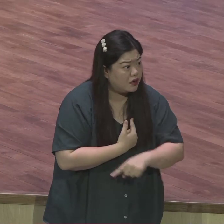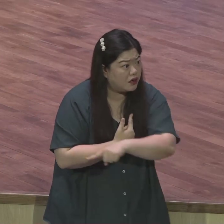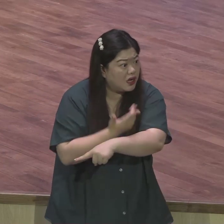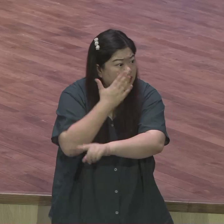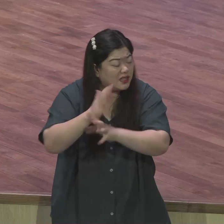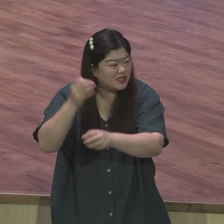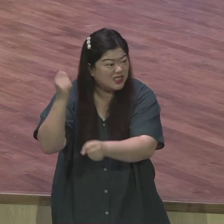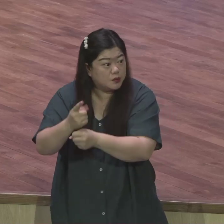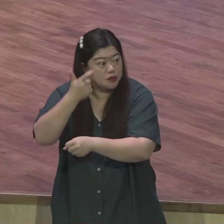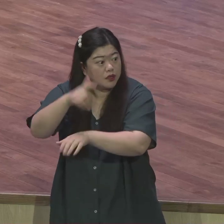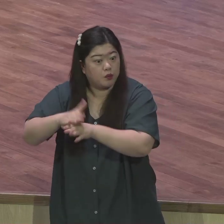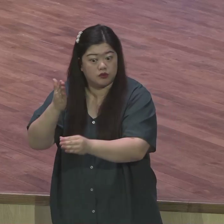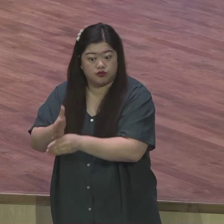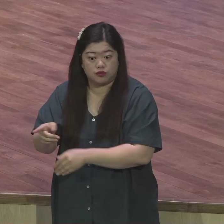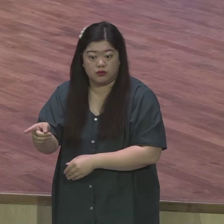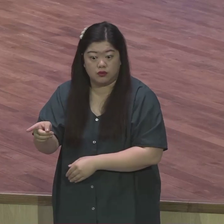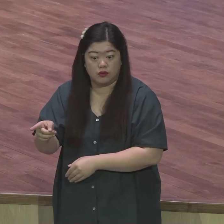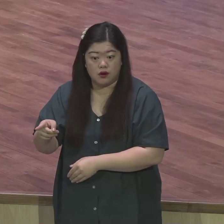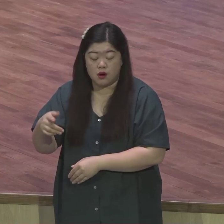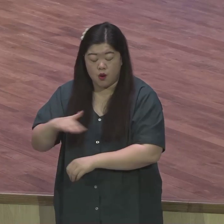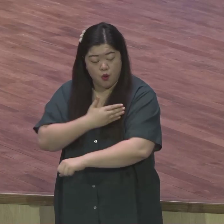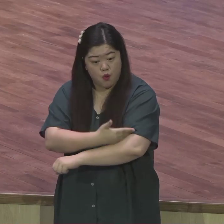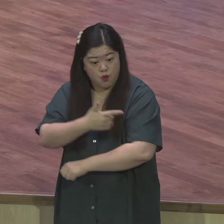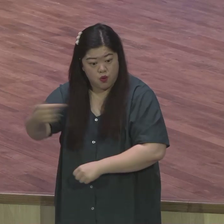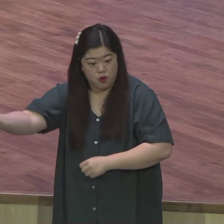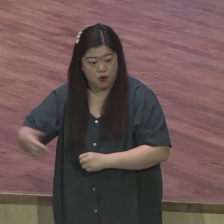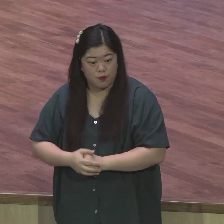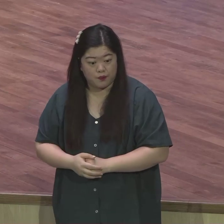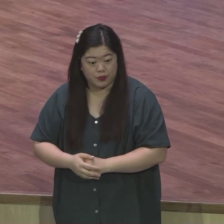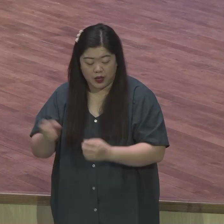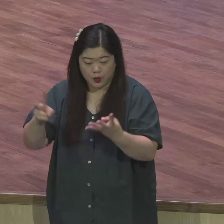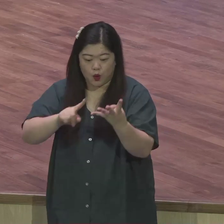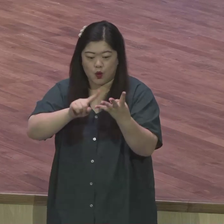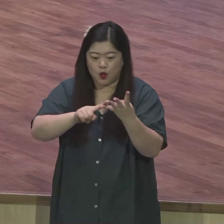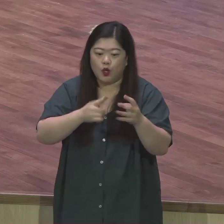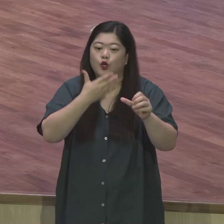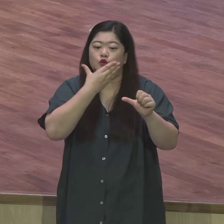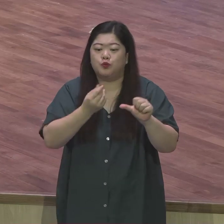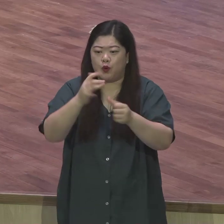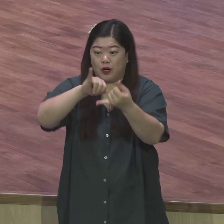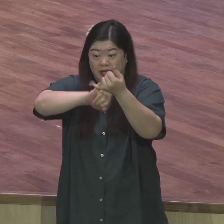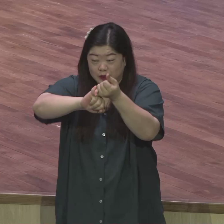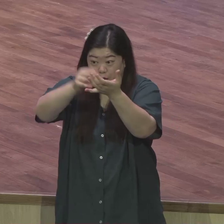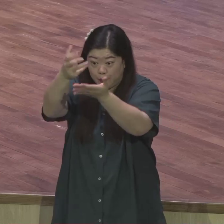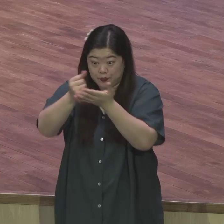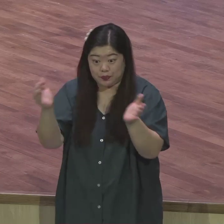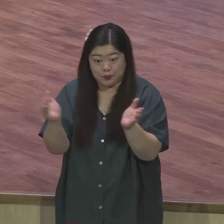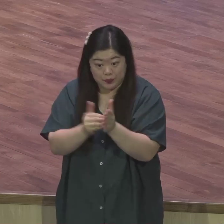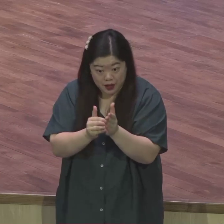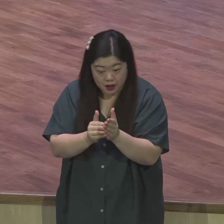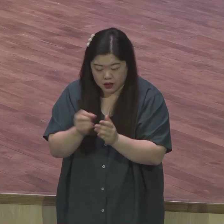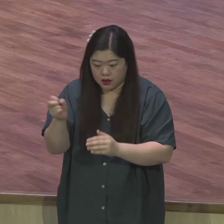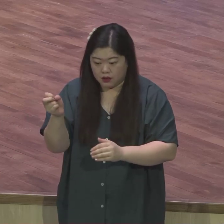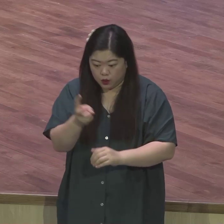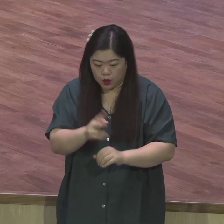또 여러가지 축복의 약속들을 받았을 뿐만 아니라 그들에게는 뭐요 조상이